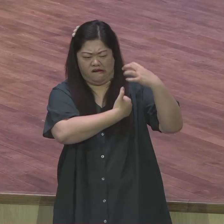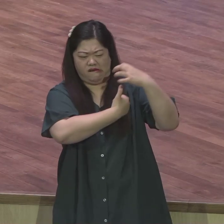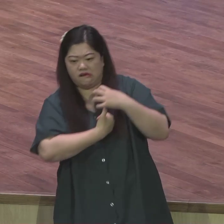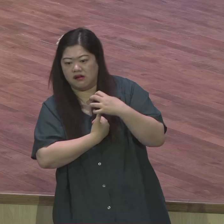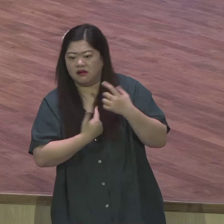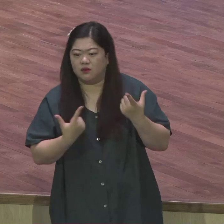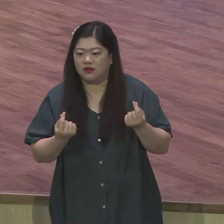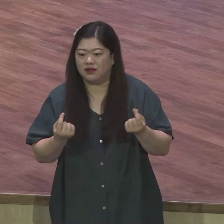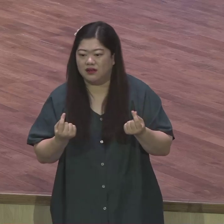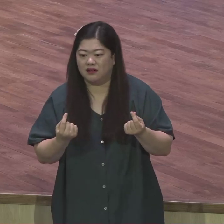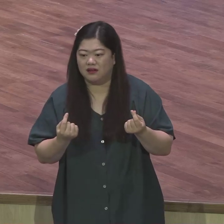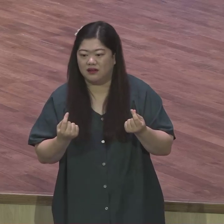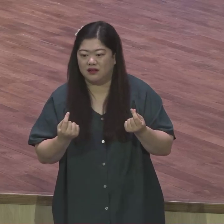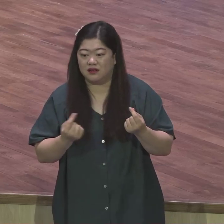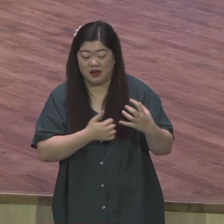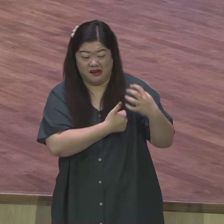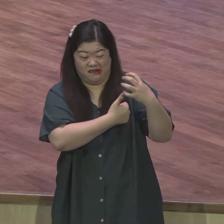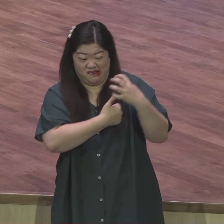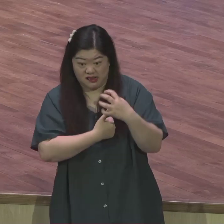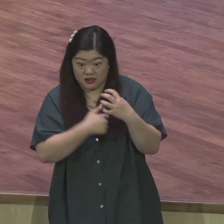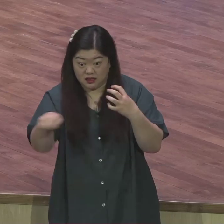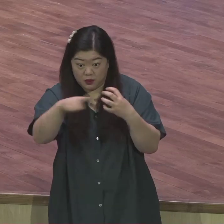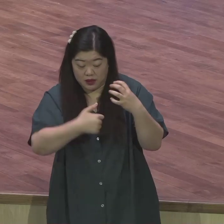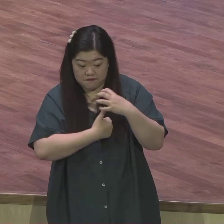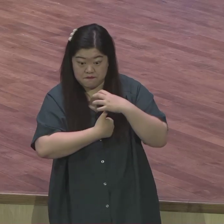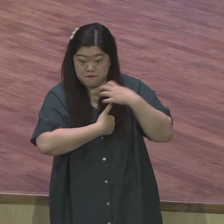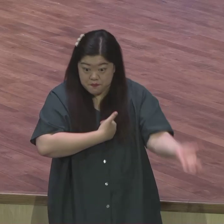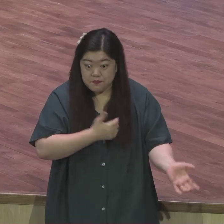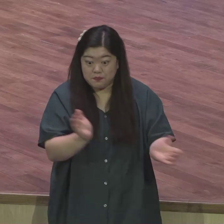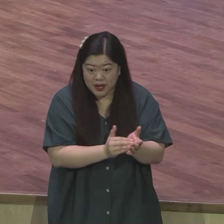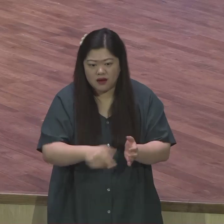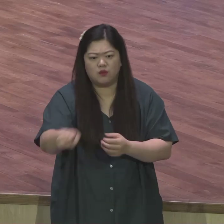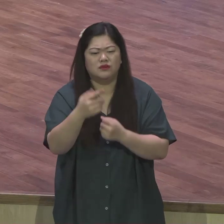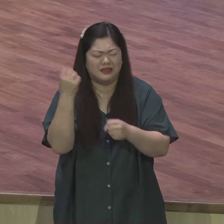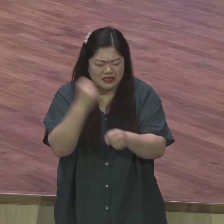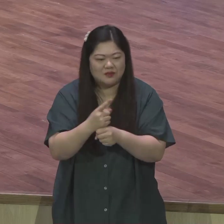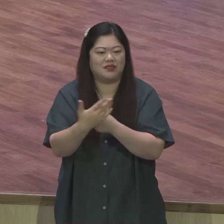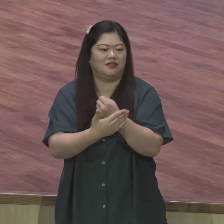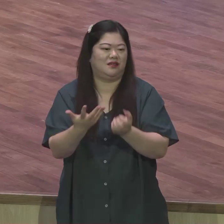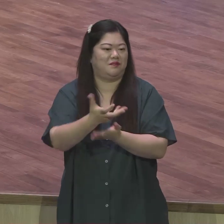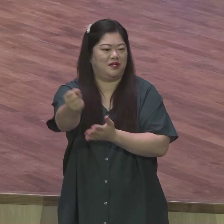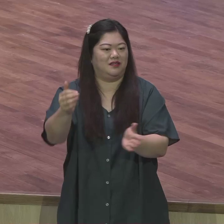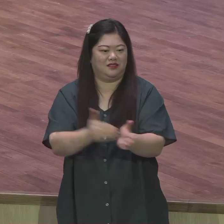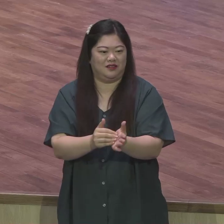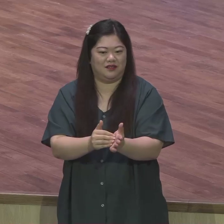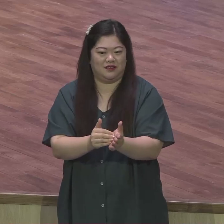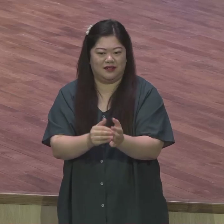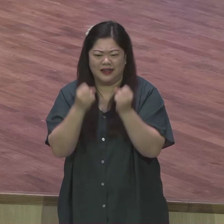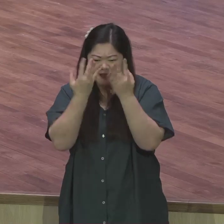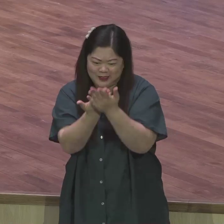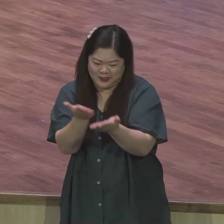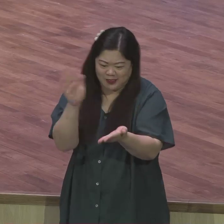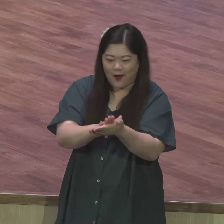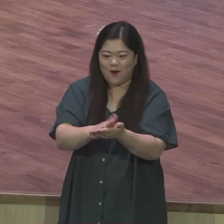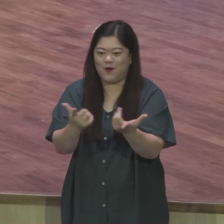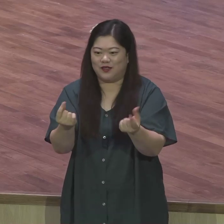은혜 받은 것입니다 은혜 받은 것이 빠져나오는 것이 개혁이에요 혁명이라고 혁명 빠져나와야 돼요